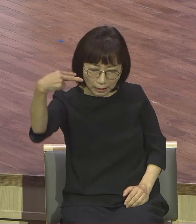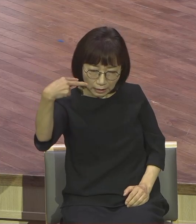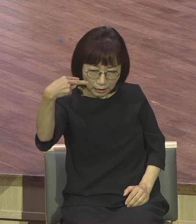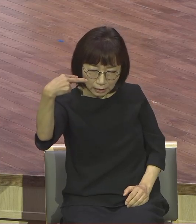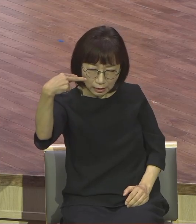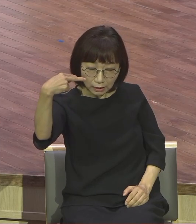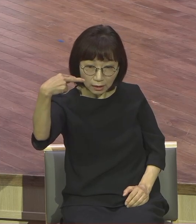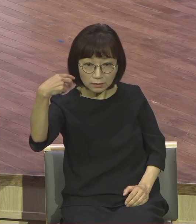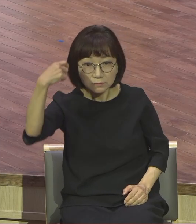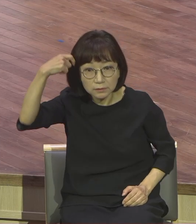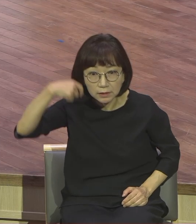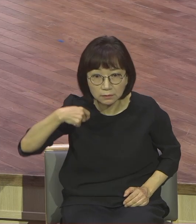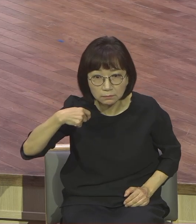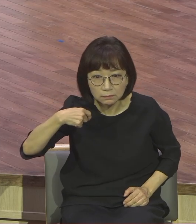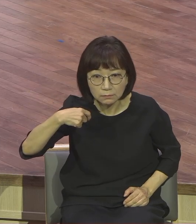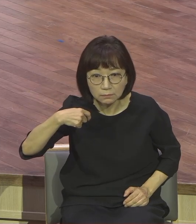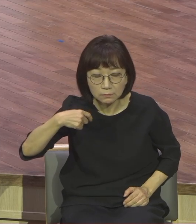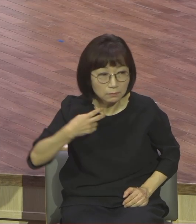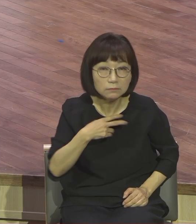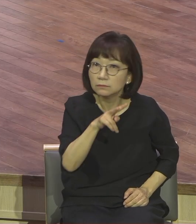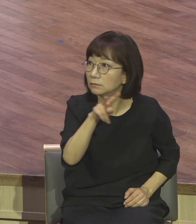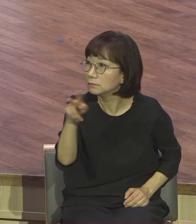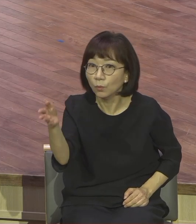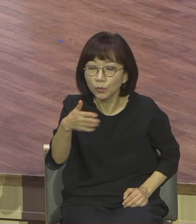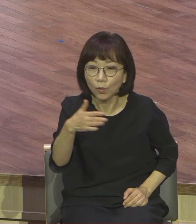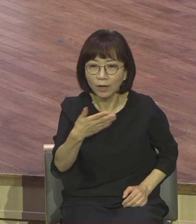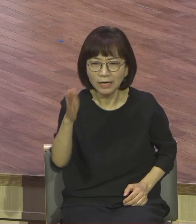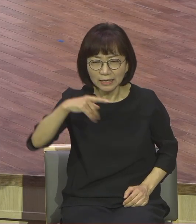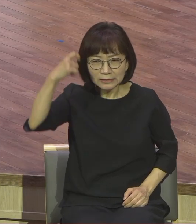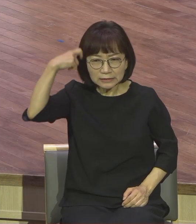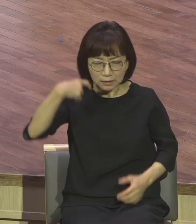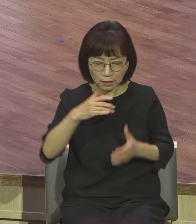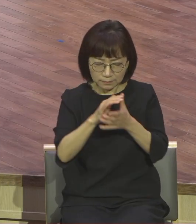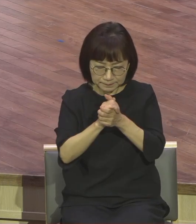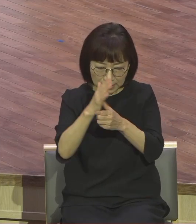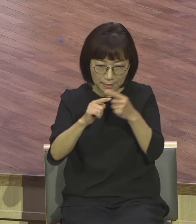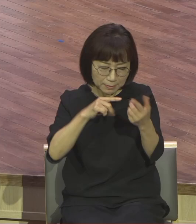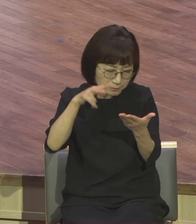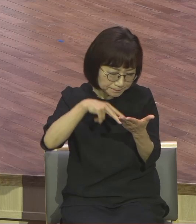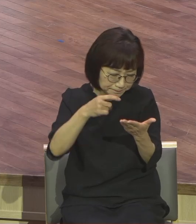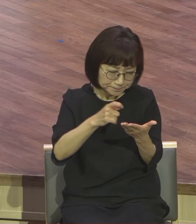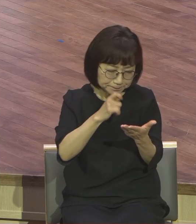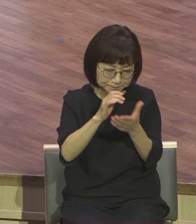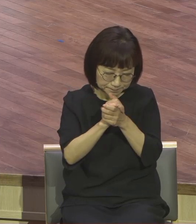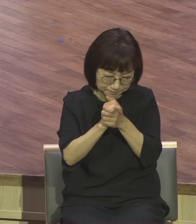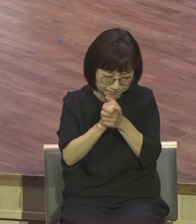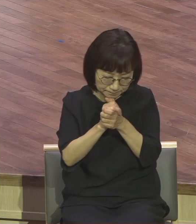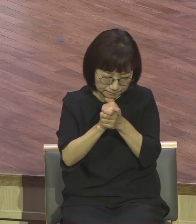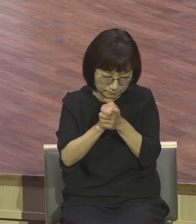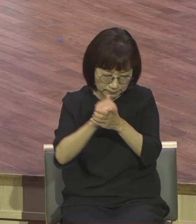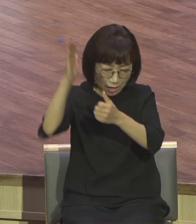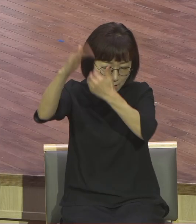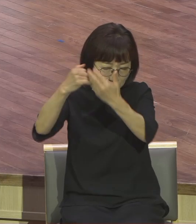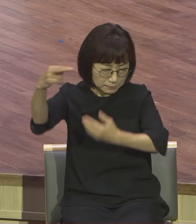오는 거예요. 하나님 나를 보고 계신 그렇게 느끼면서